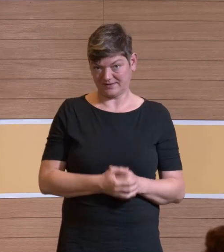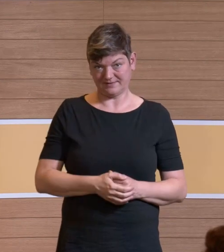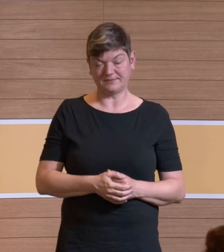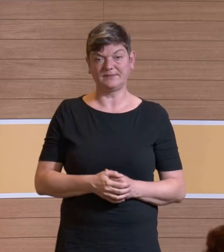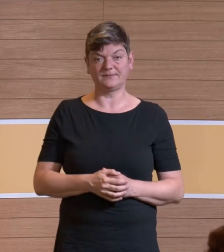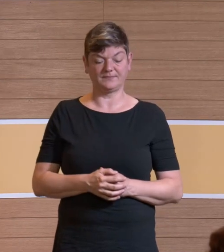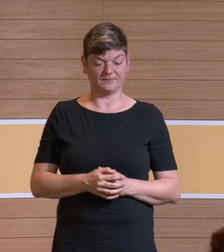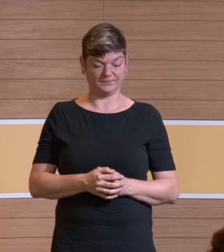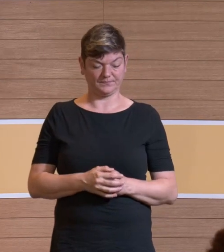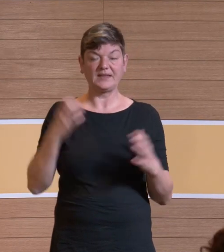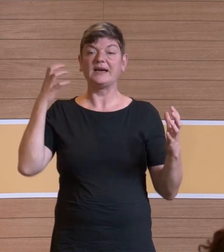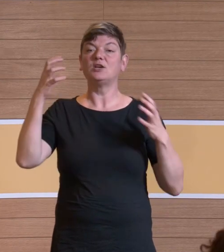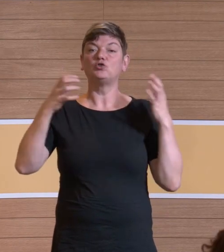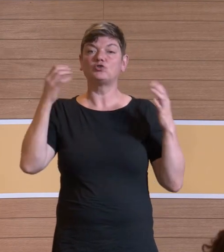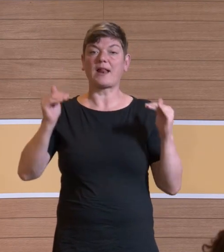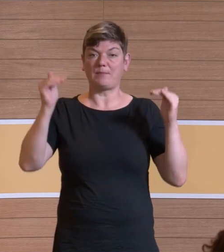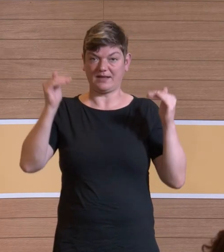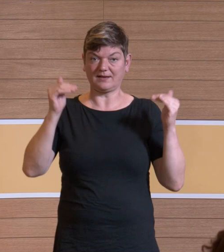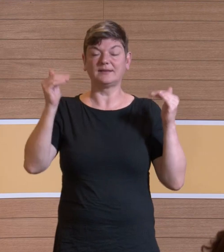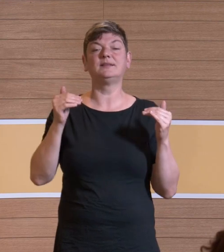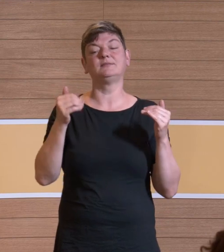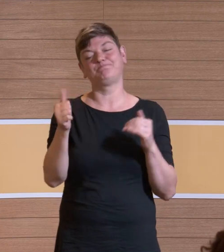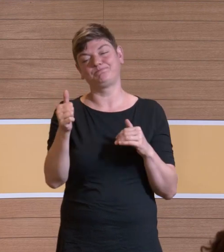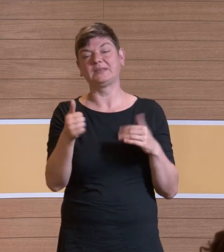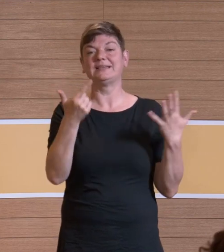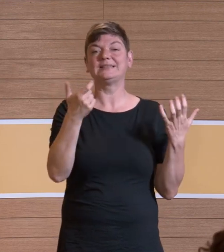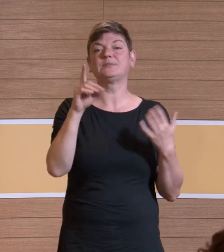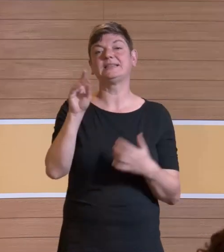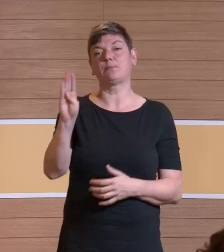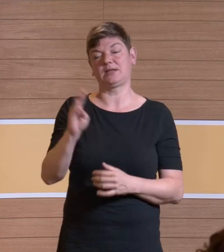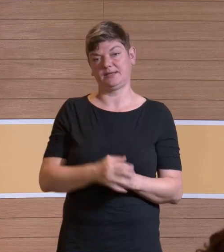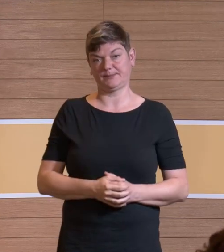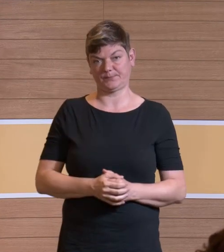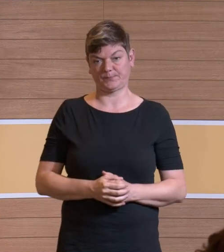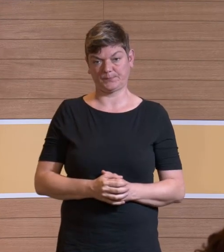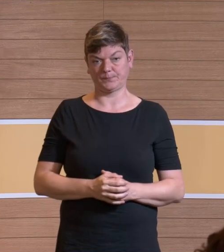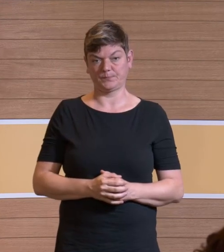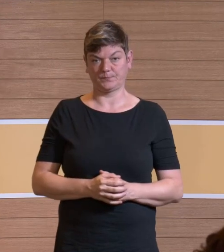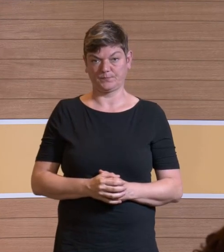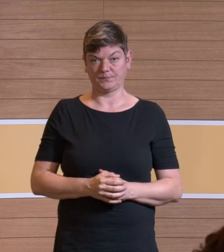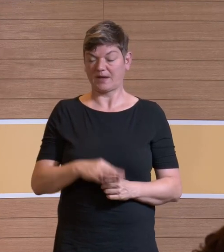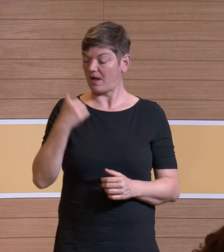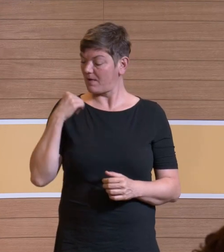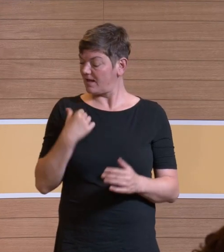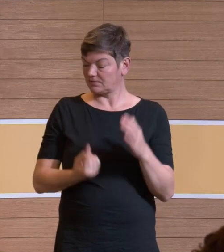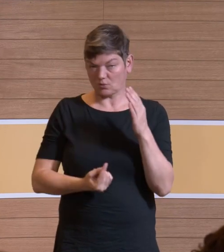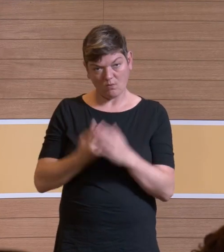erreichen, imitieren, liegt ungefähr bei 70 dB. Das ist so belastend, das kann gar